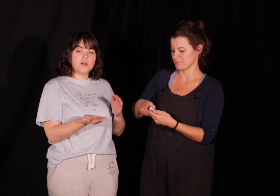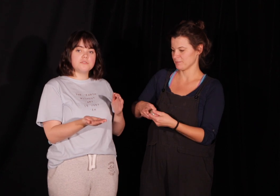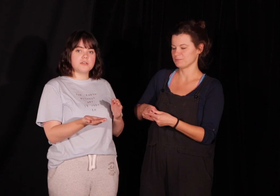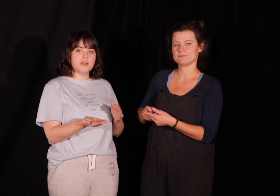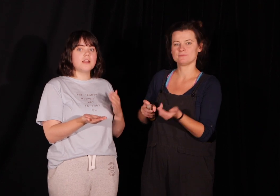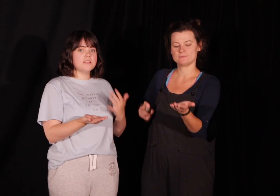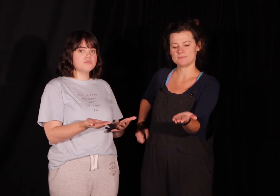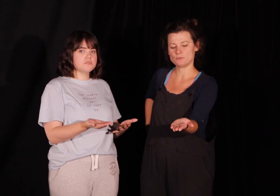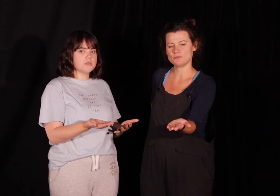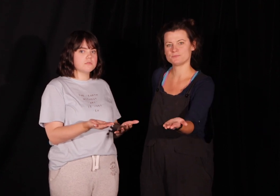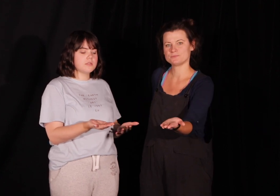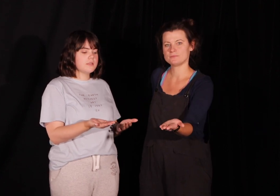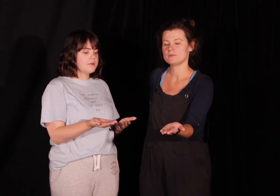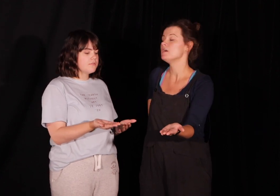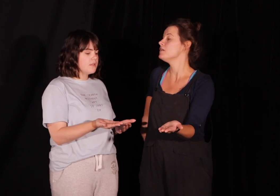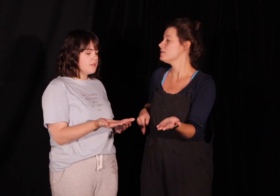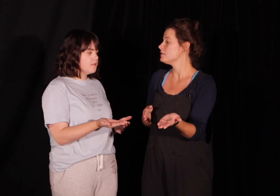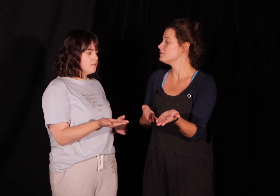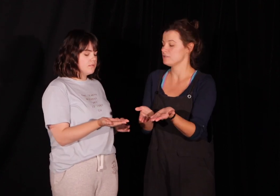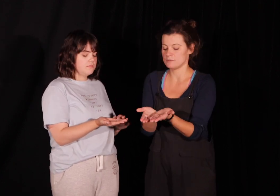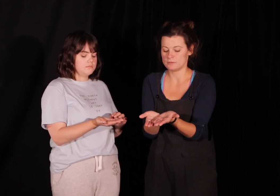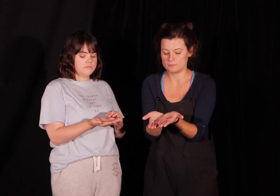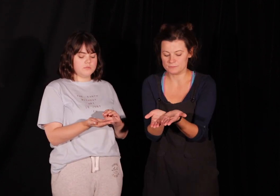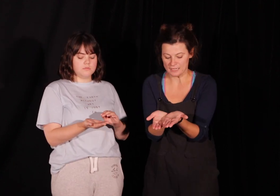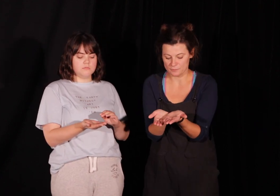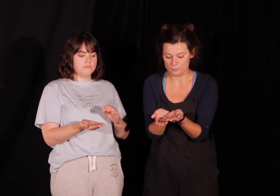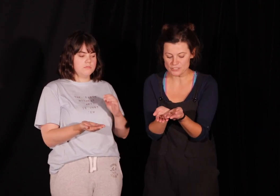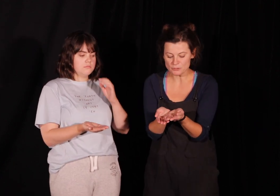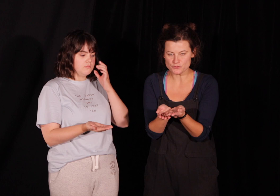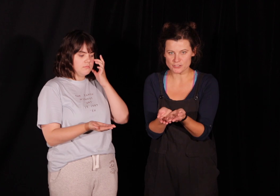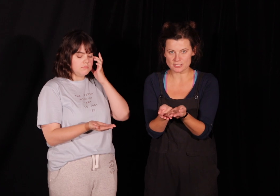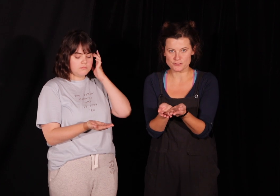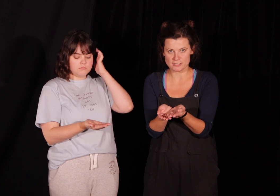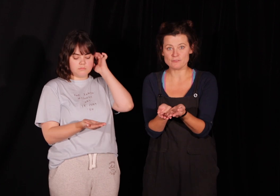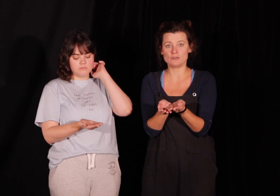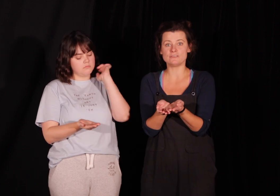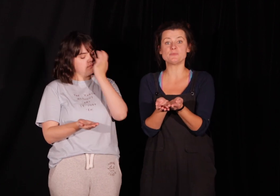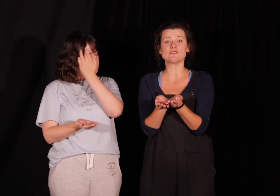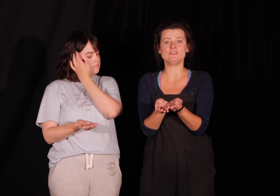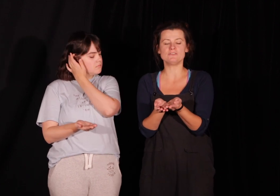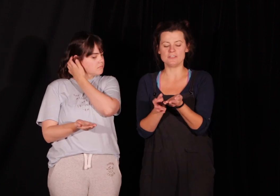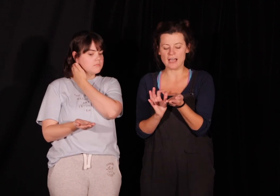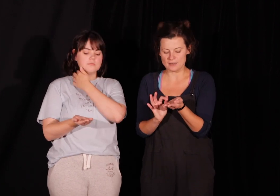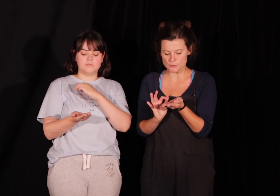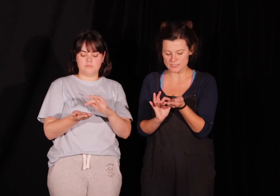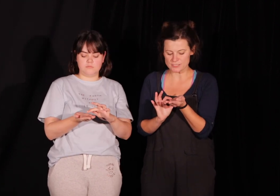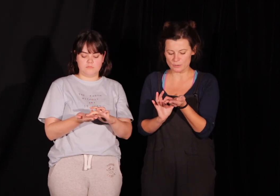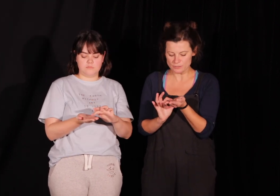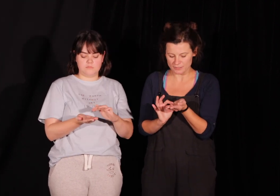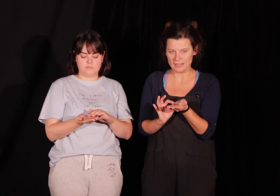oliwkę, ale nie musimy. Tak naprawdę... Tak, możemy te ćwiczenia wykonywać bez oliwki, ale słuchajcie, oliwka